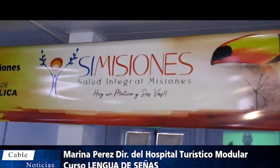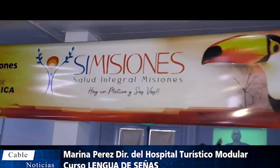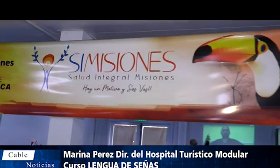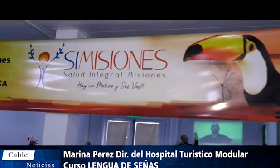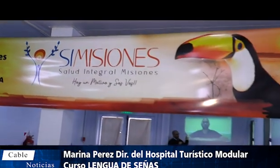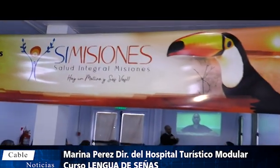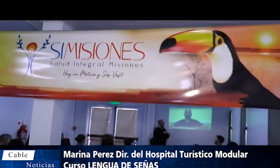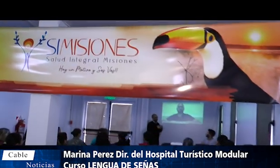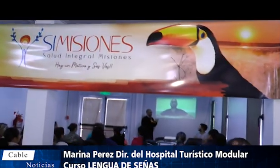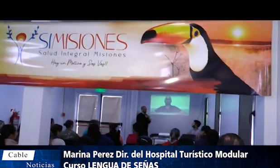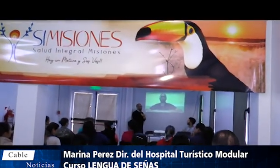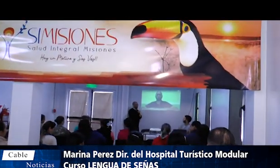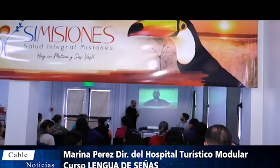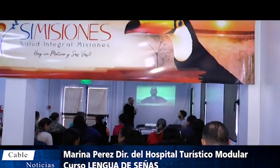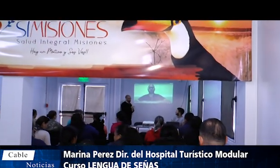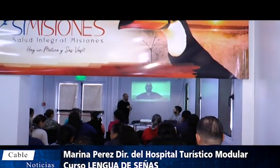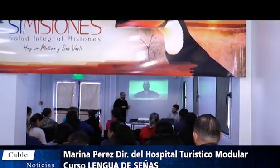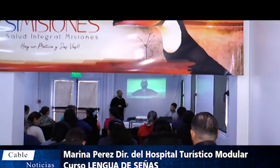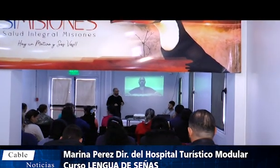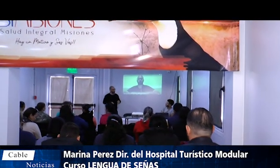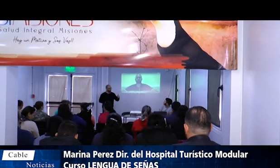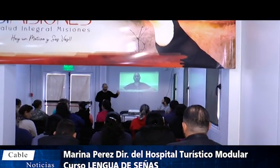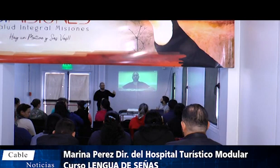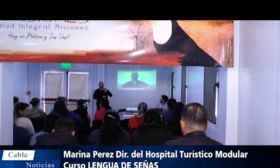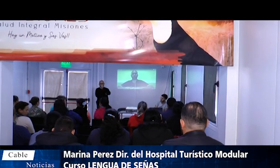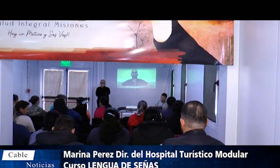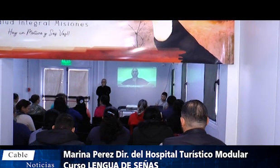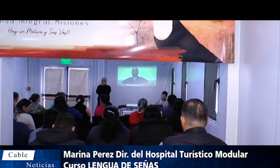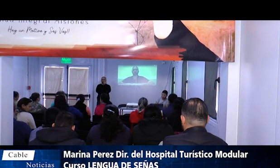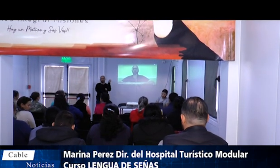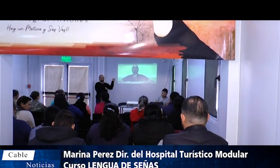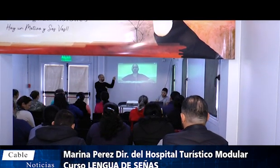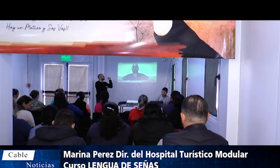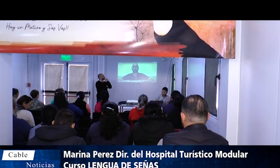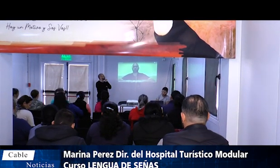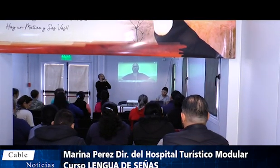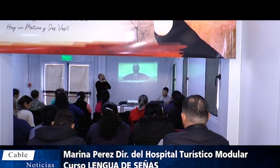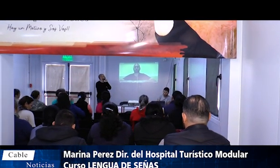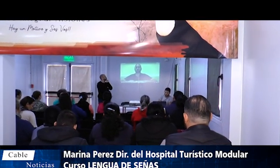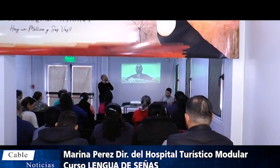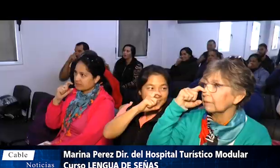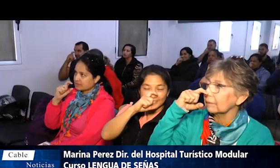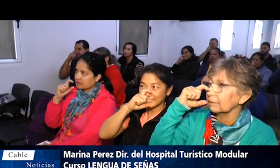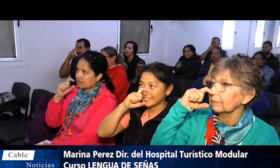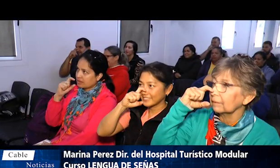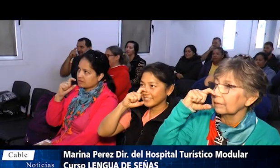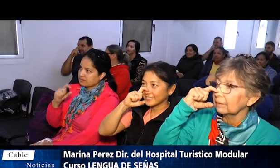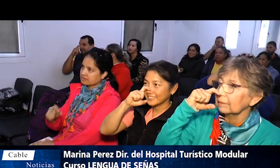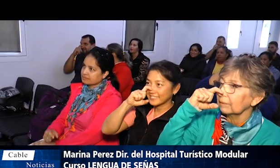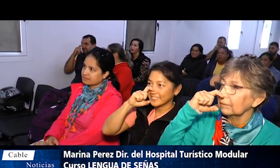tiene que estudiar previo, ¿no? Sí, el que está conversando, rápido, nos señala. Sí, tenemos que